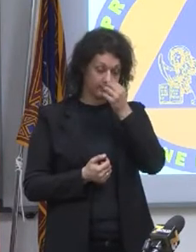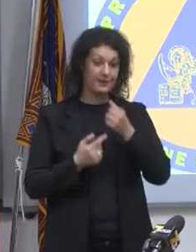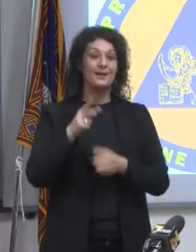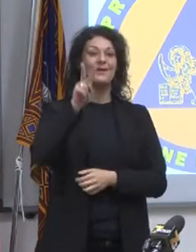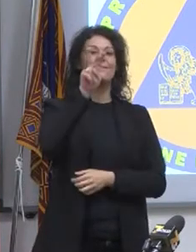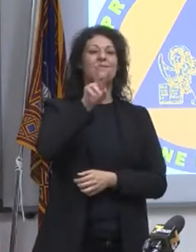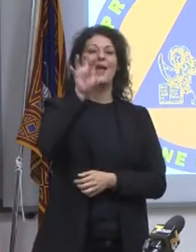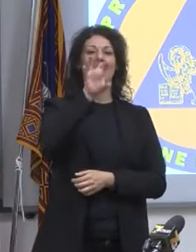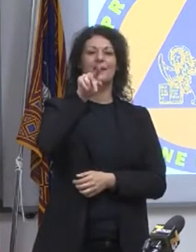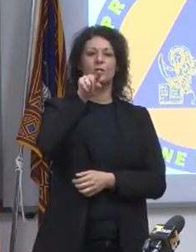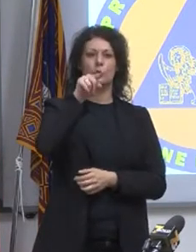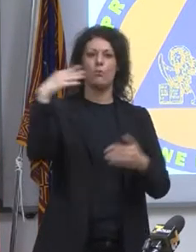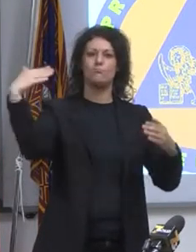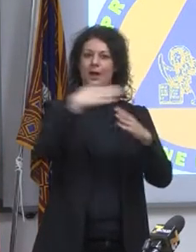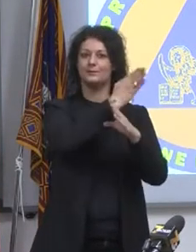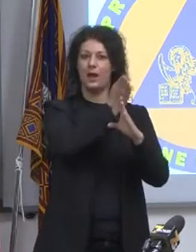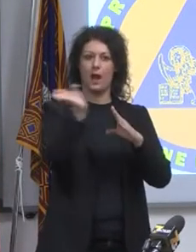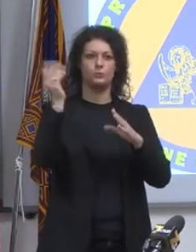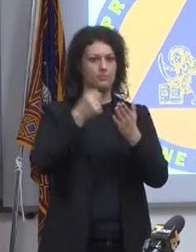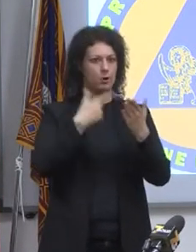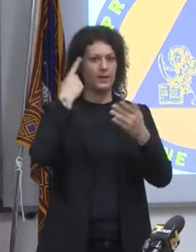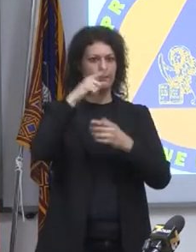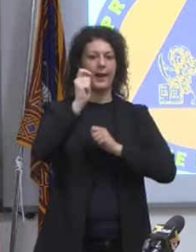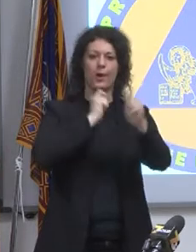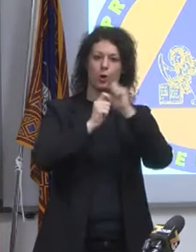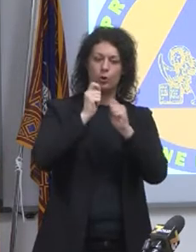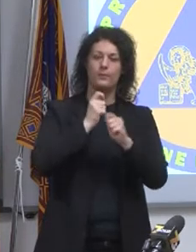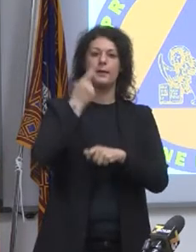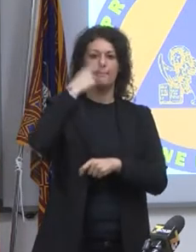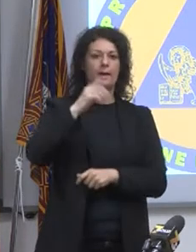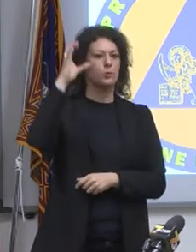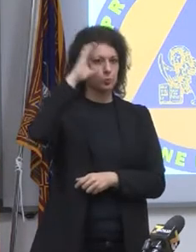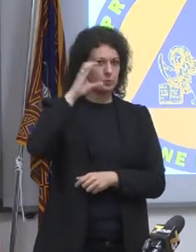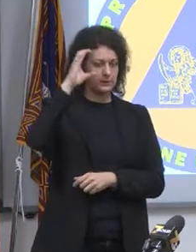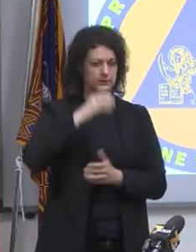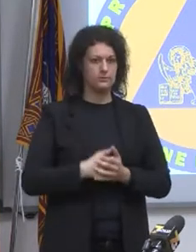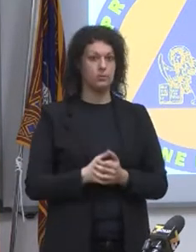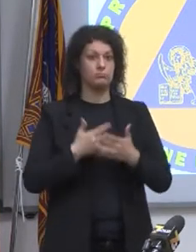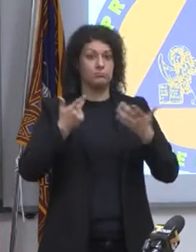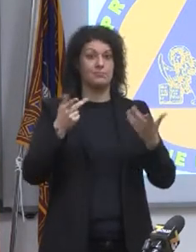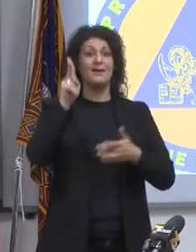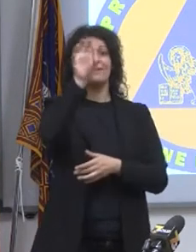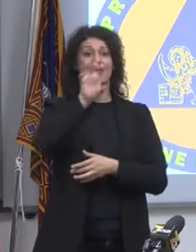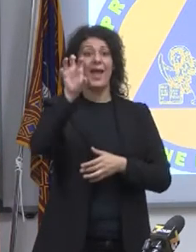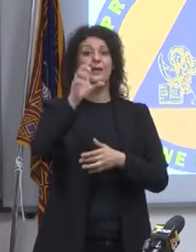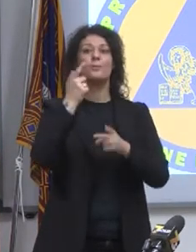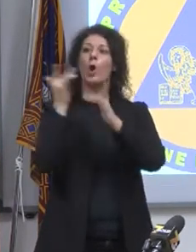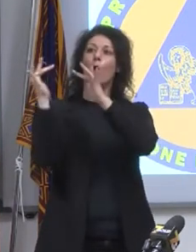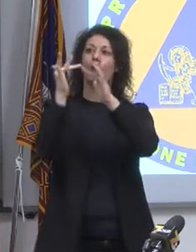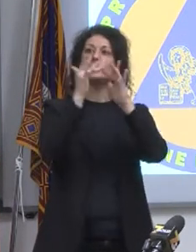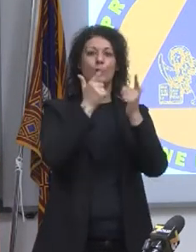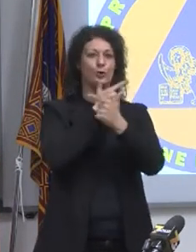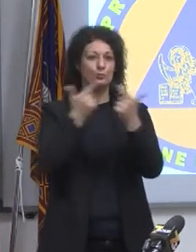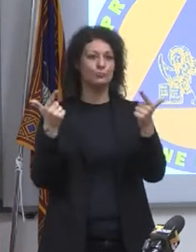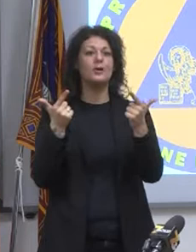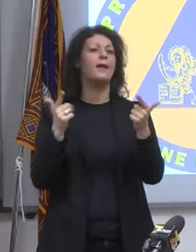di vista economico, sia per il turismo che per le attività produttive. Un Veneto che non riesce a interconnettersi è un Veneto che non